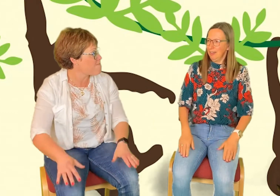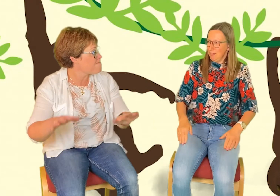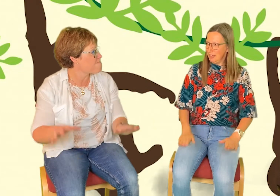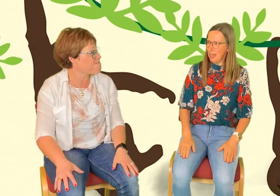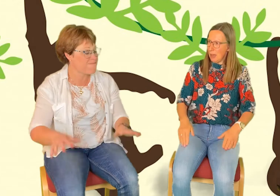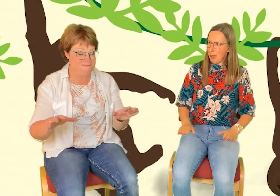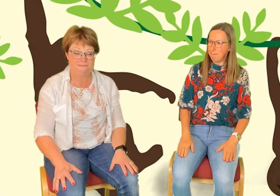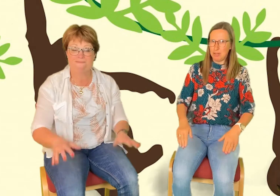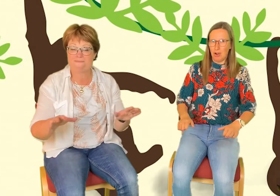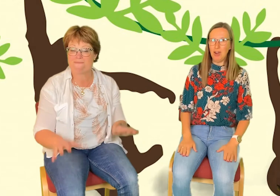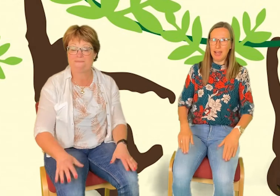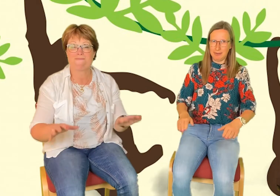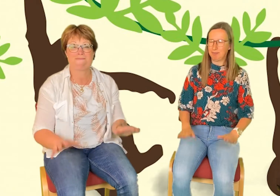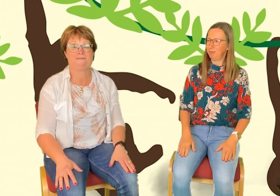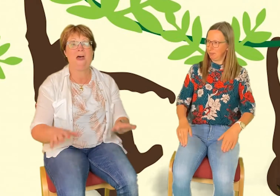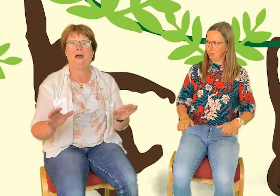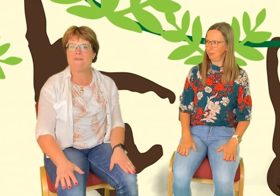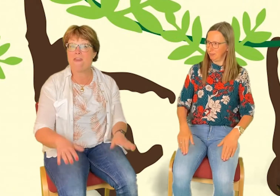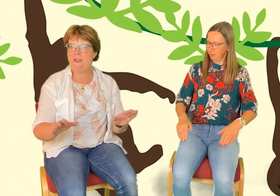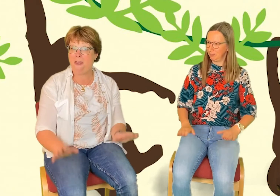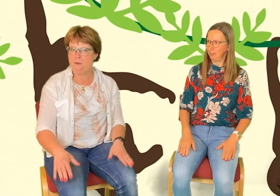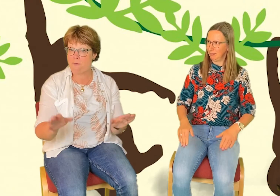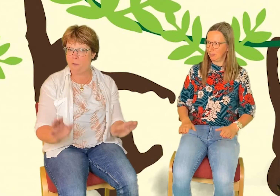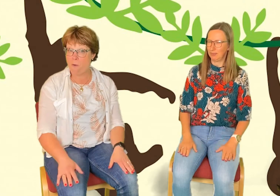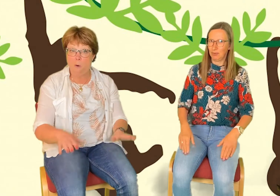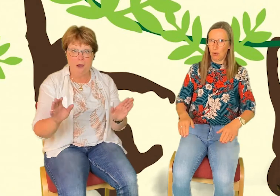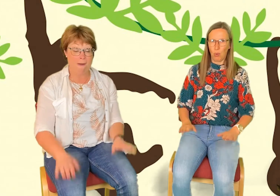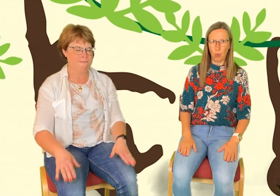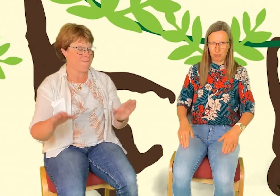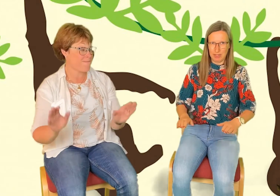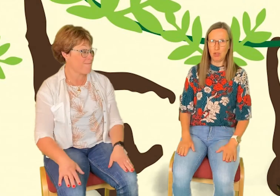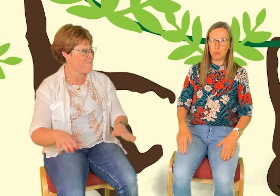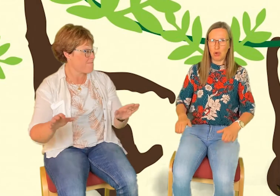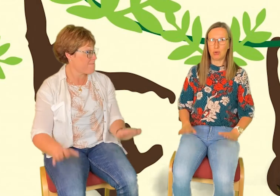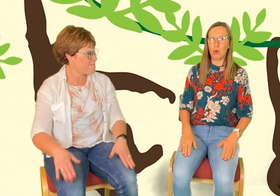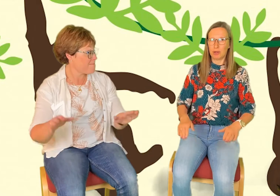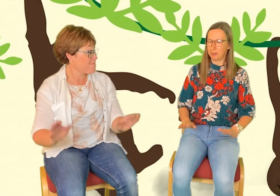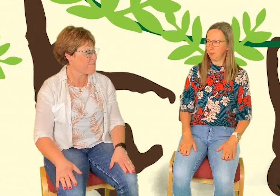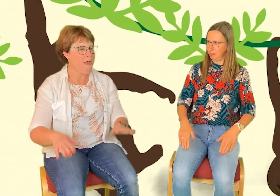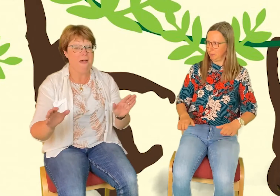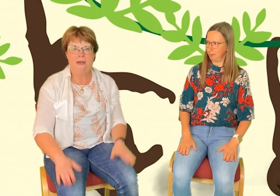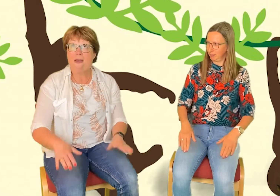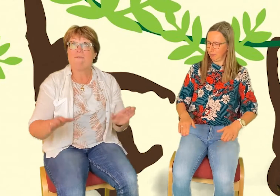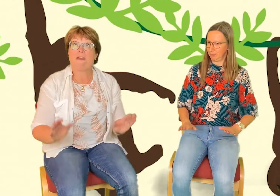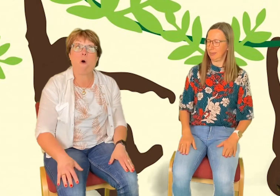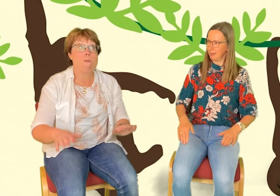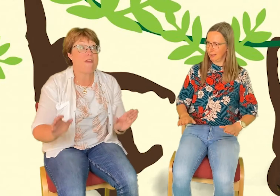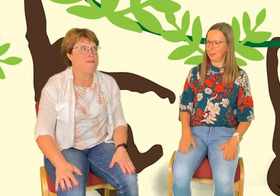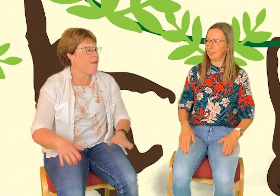Vi är barbianer. Vi är ute och går. Och vi är ute och går. Vi kommer till